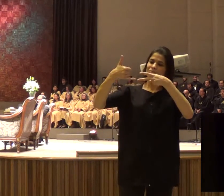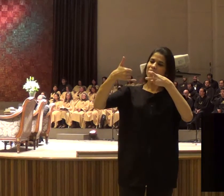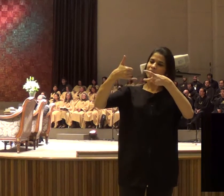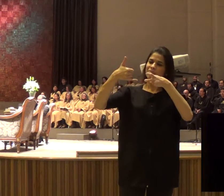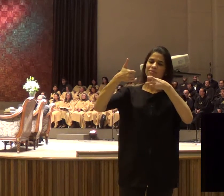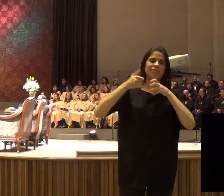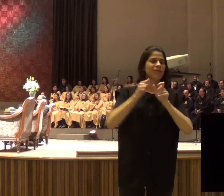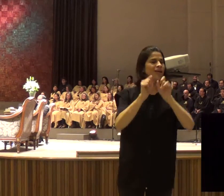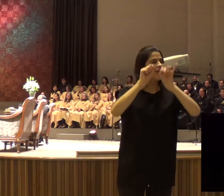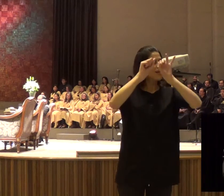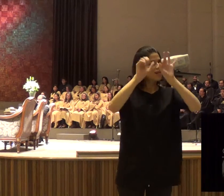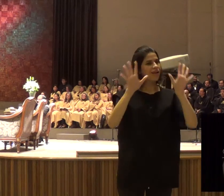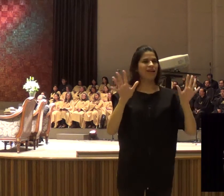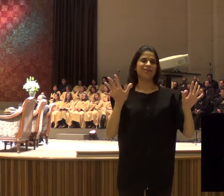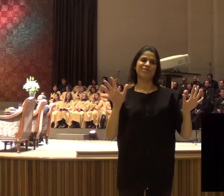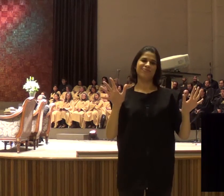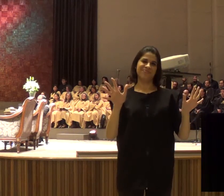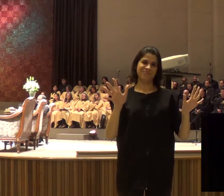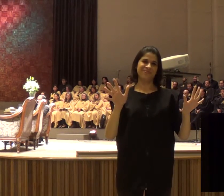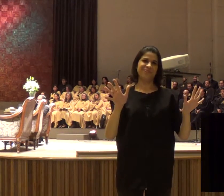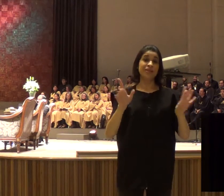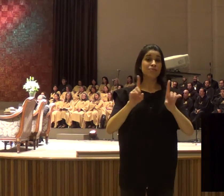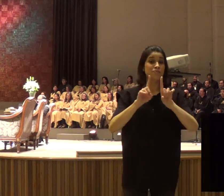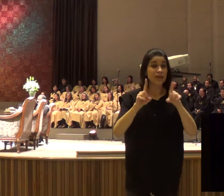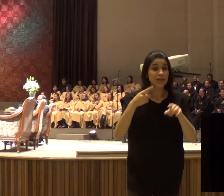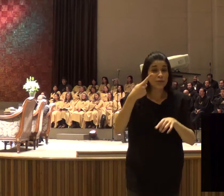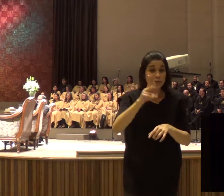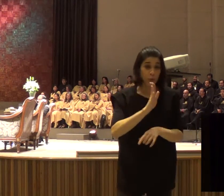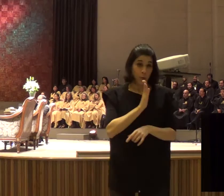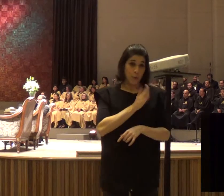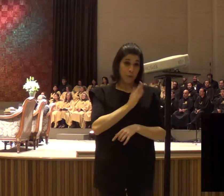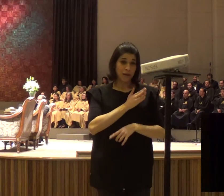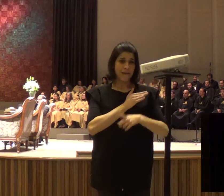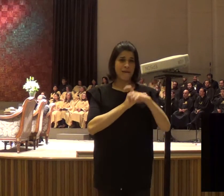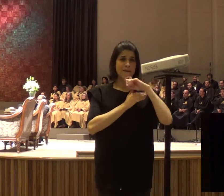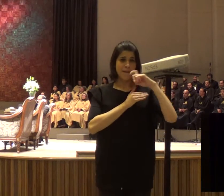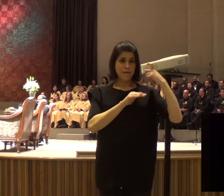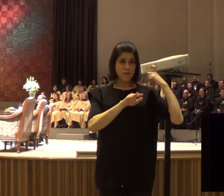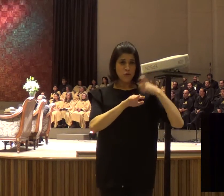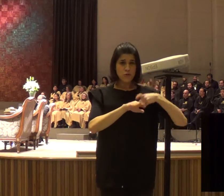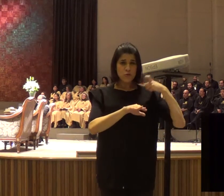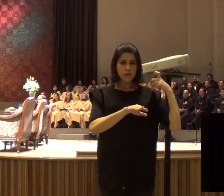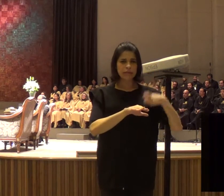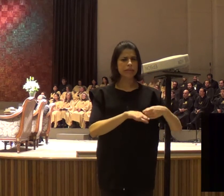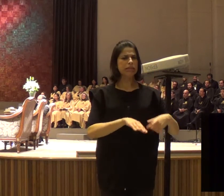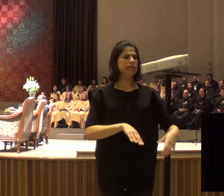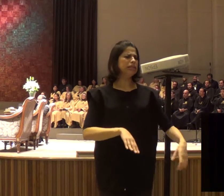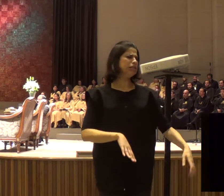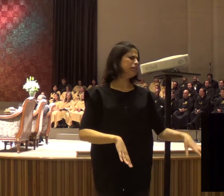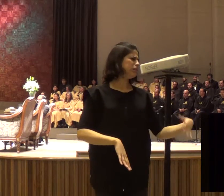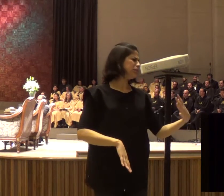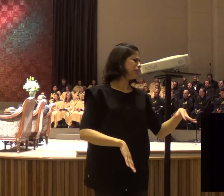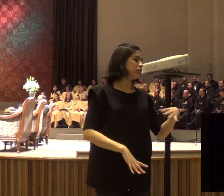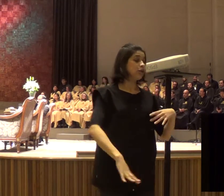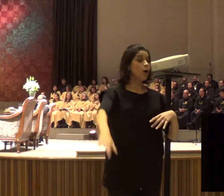importante, que a gente não endureça o coração, quando o Espírito Santo está falando, dentro da nossa alma,